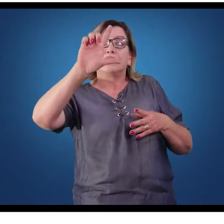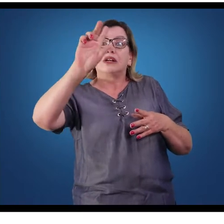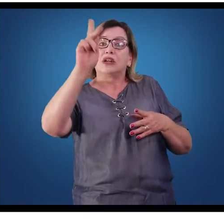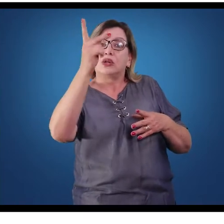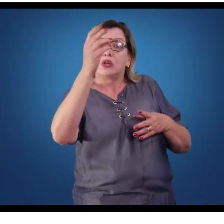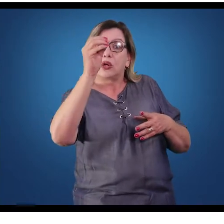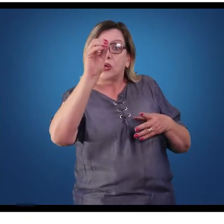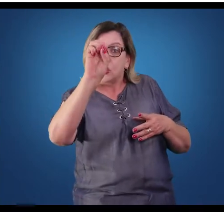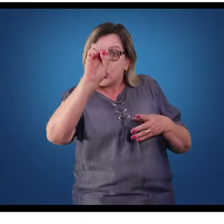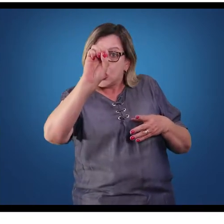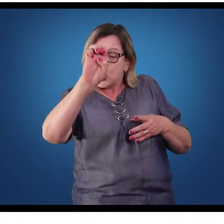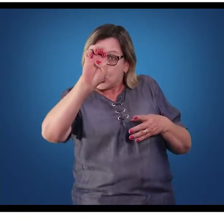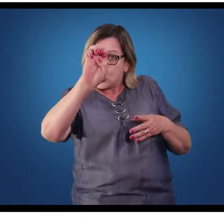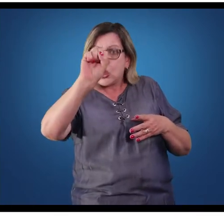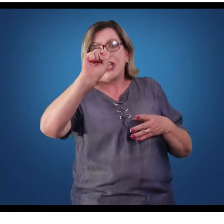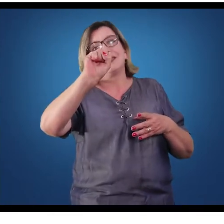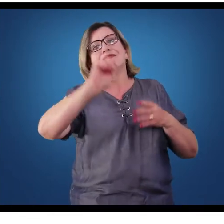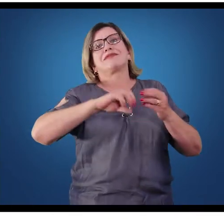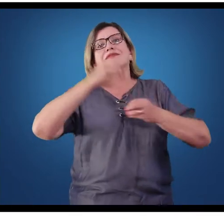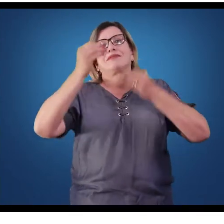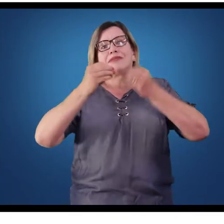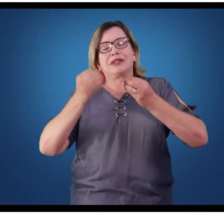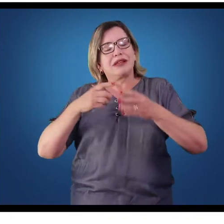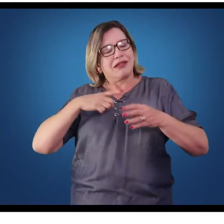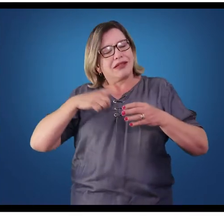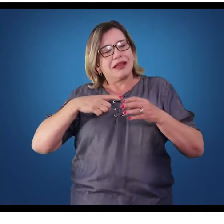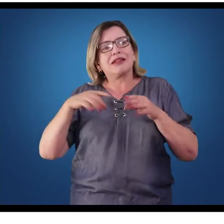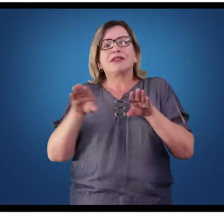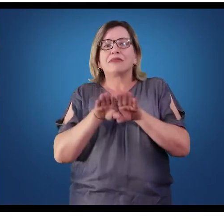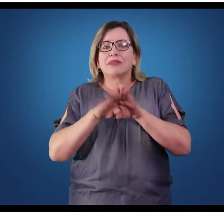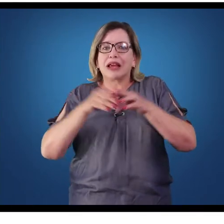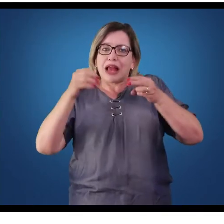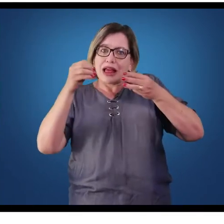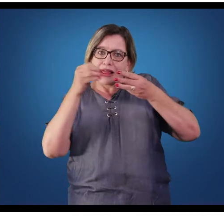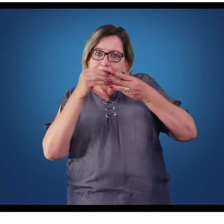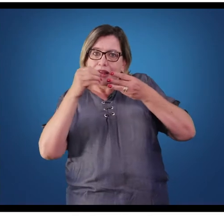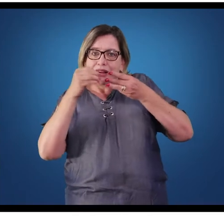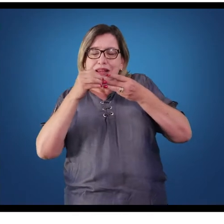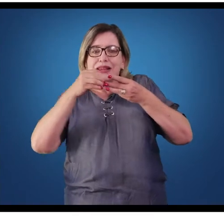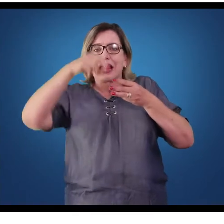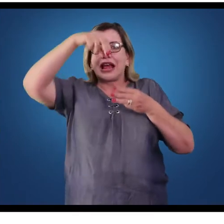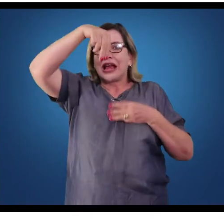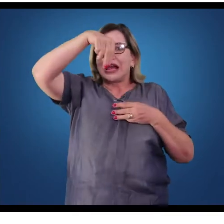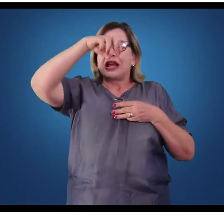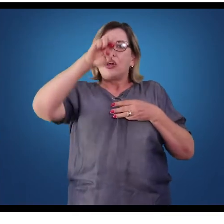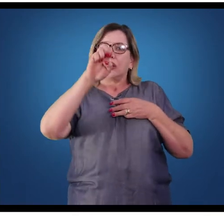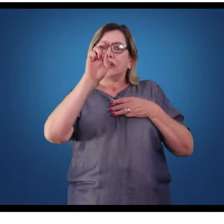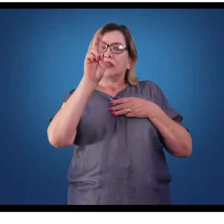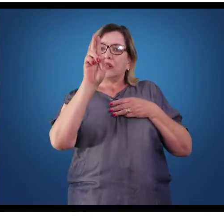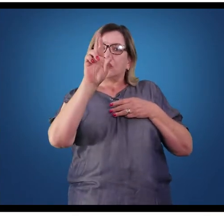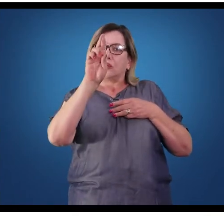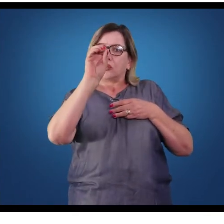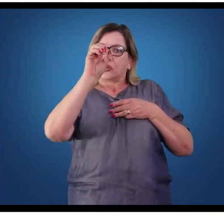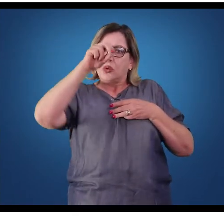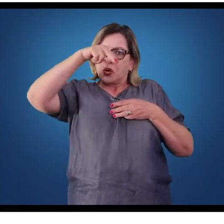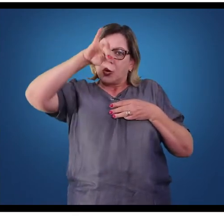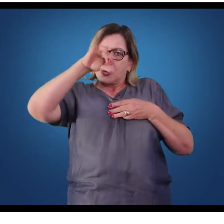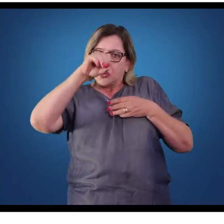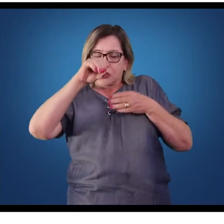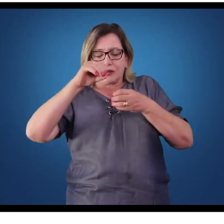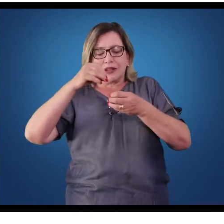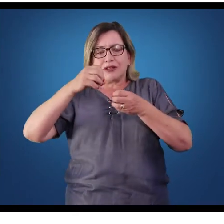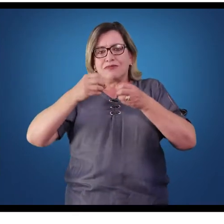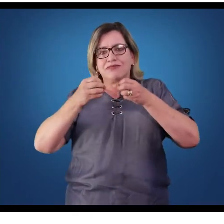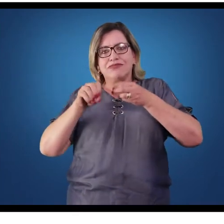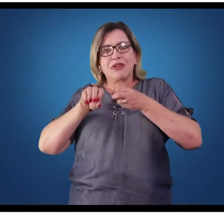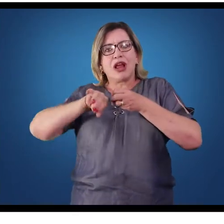as células nervosas. As células nervosas, na sua grande maioria, são formadas por axônios. Os